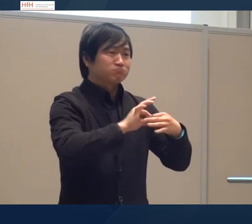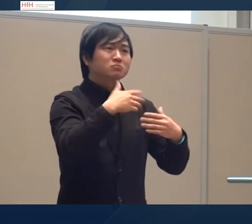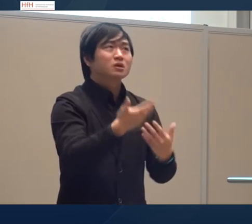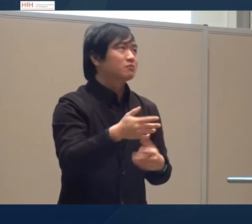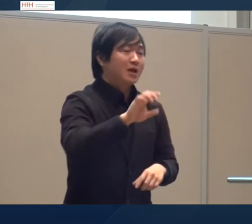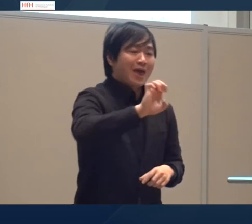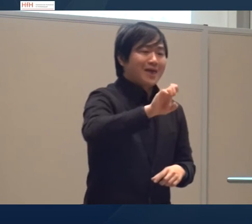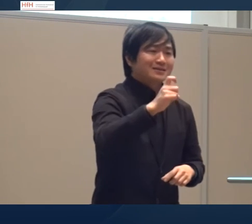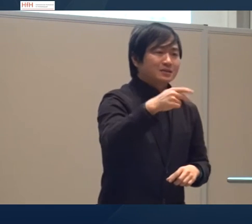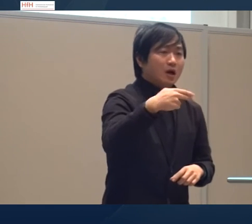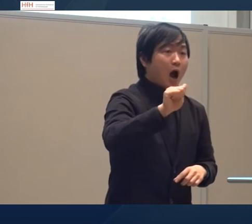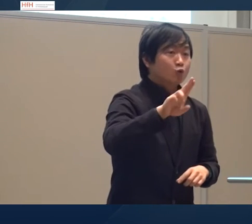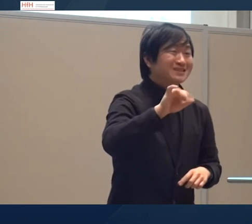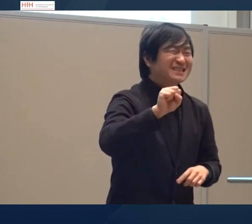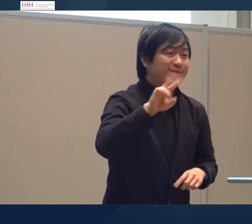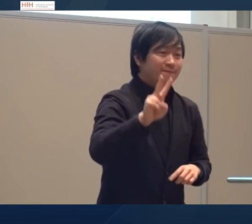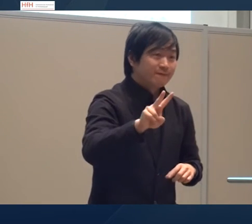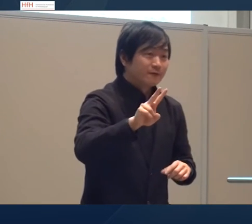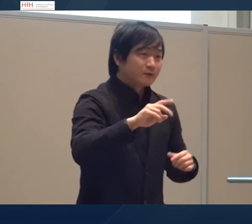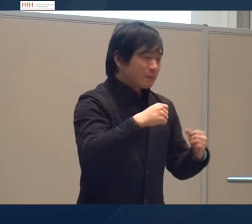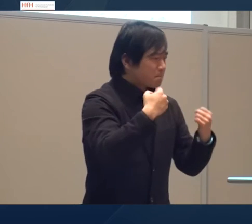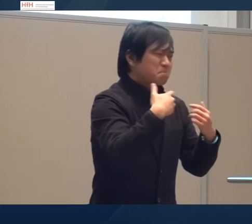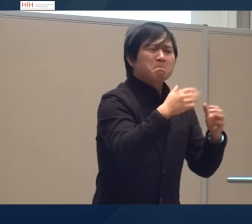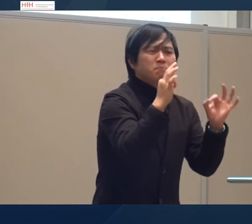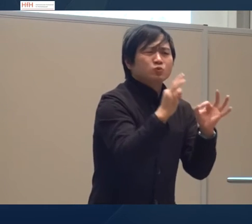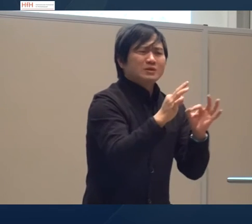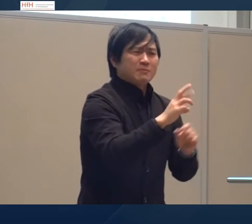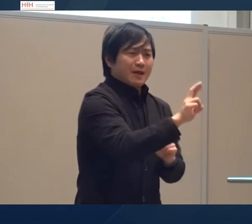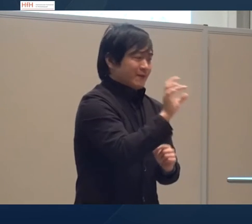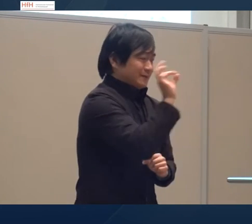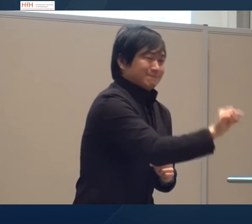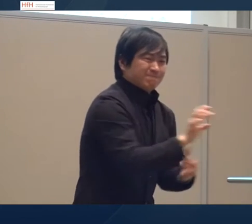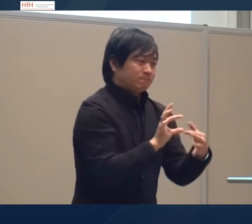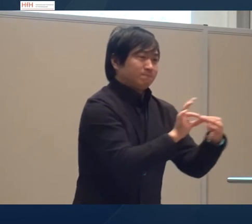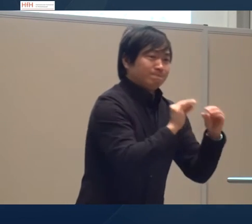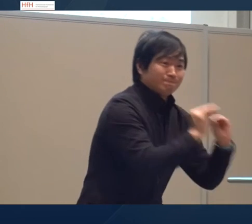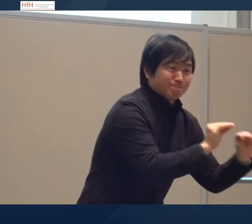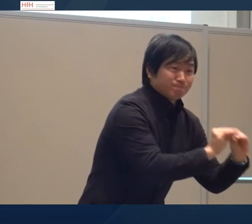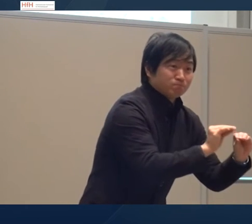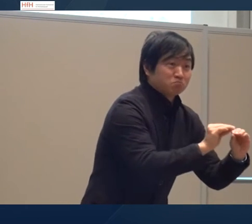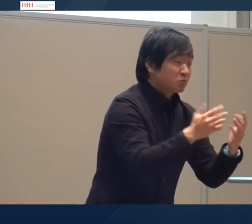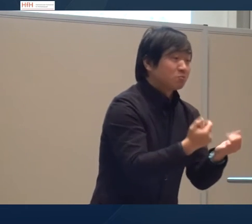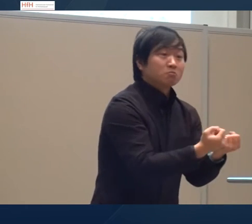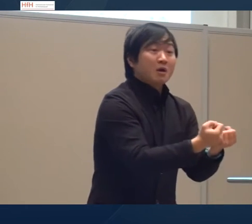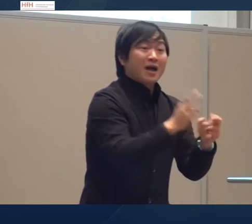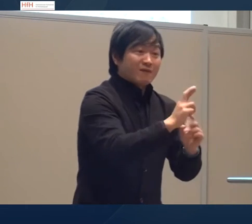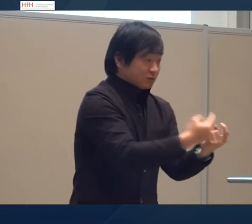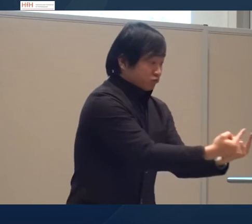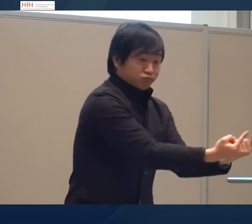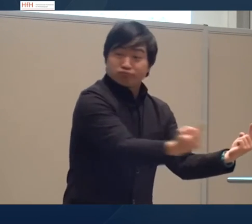das nennt man exotiv eine bestimmte Reflexion auf diese Personen die dort anwesend